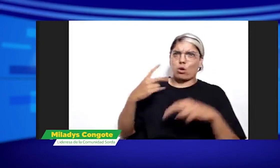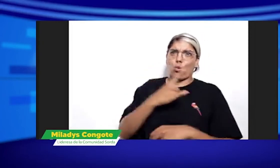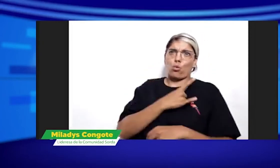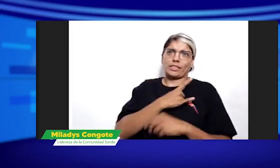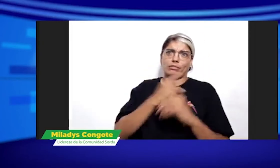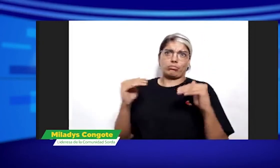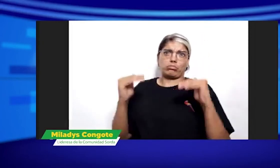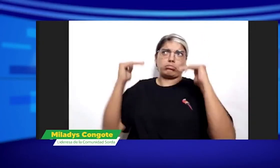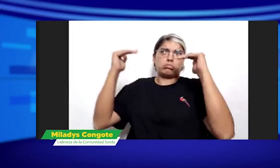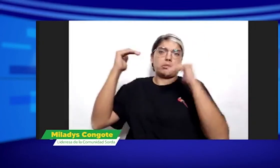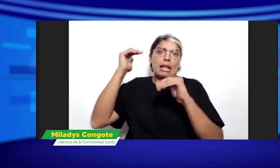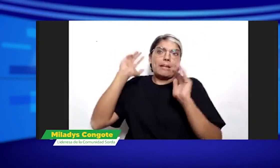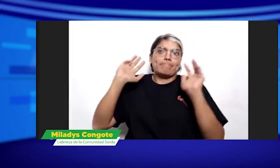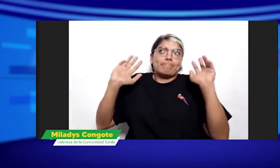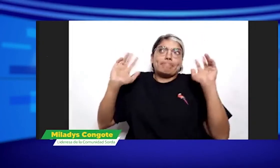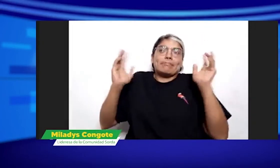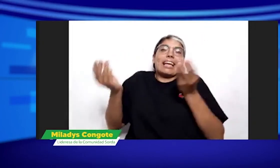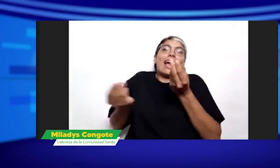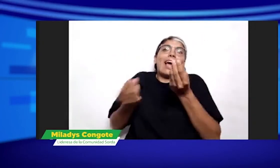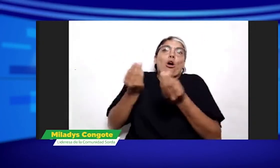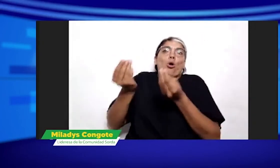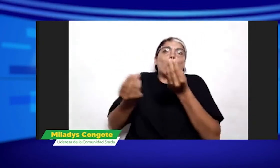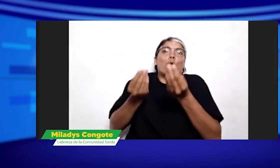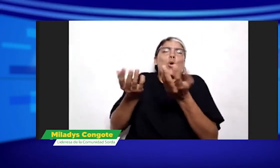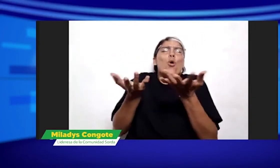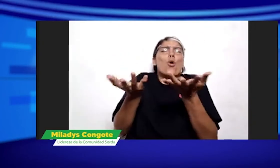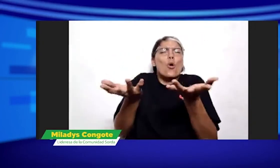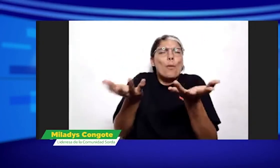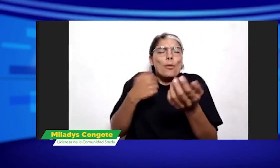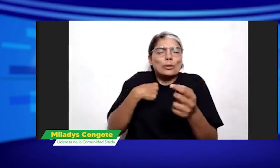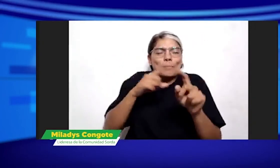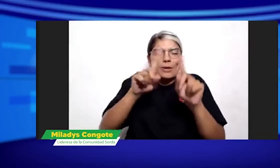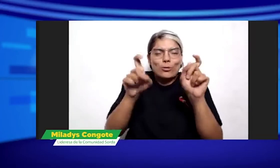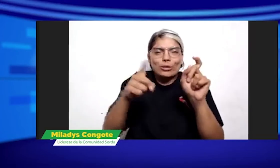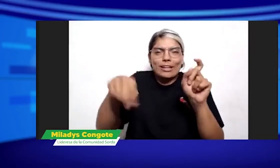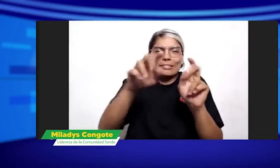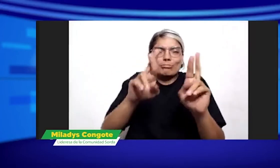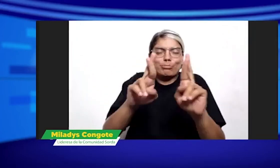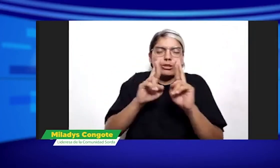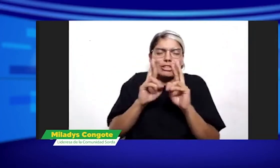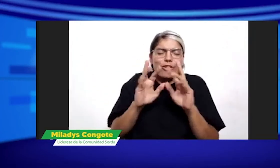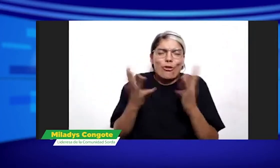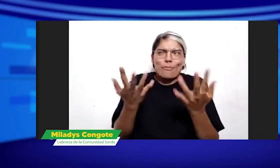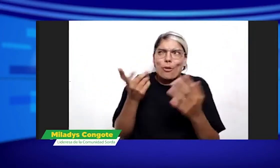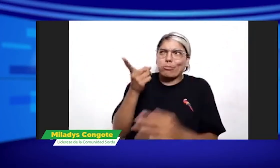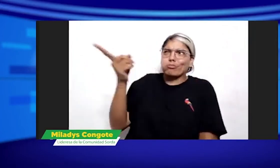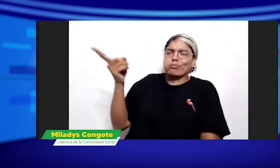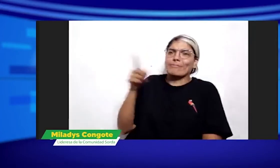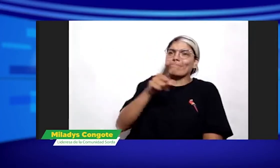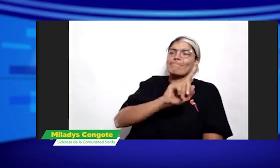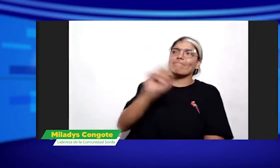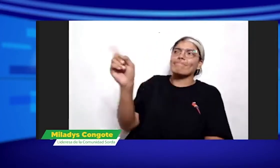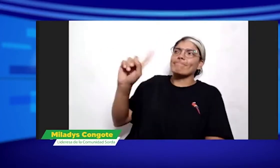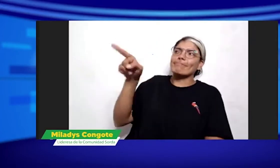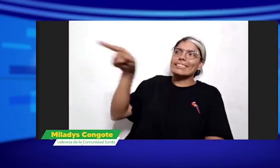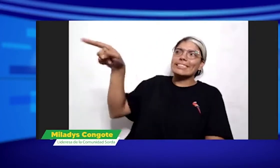por profesores sordos pero en la academia en la educación superior cómo podemos intervenir en esos